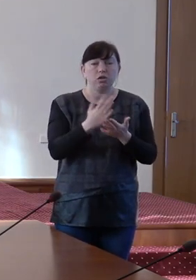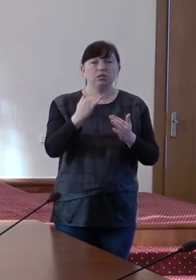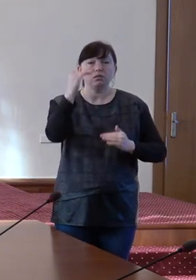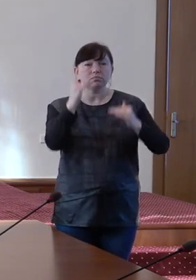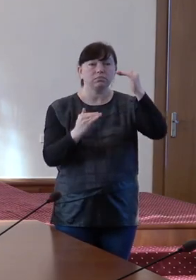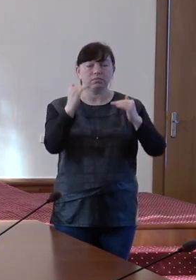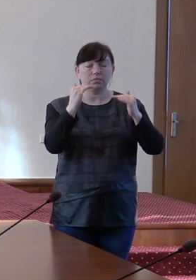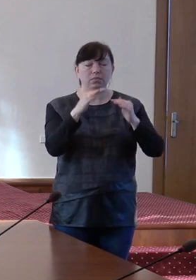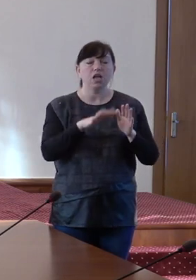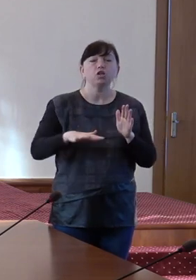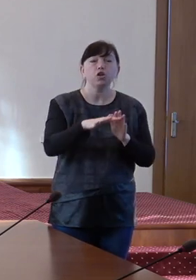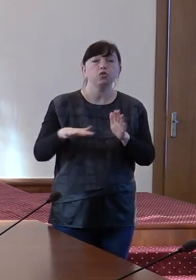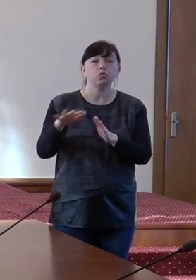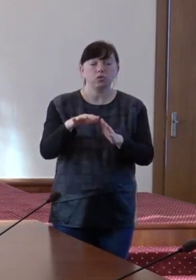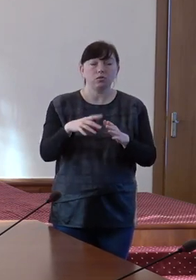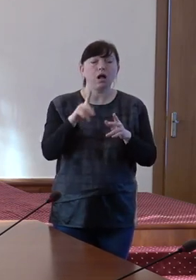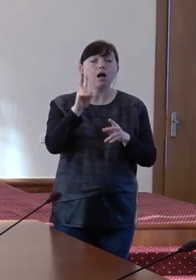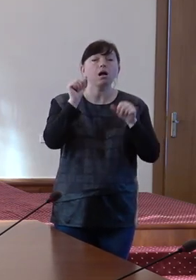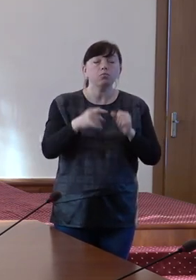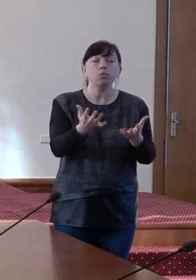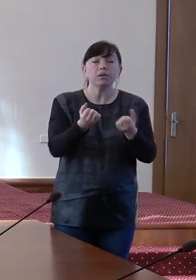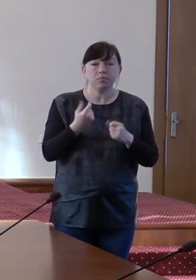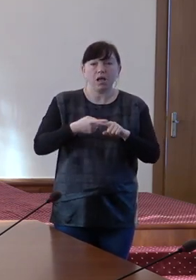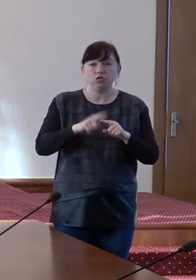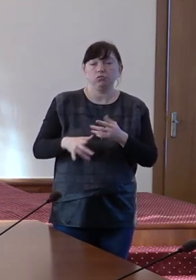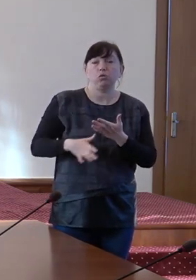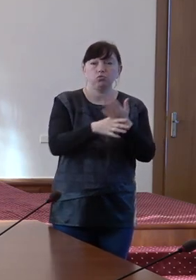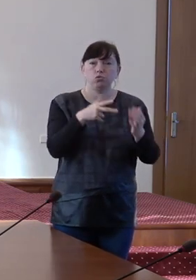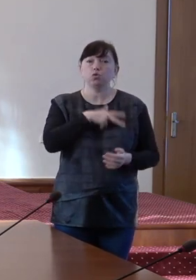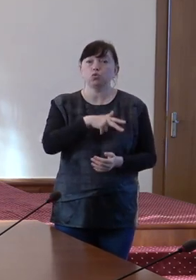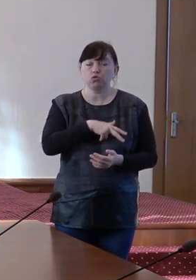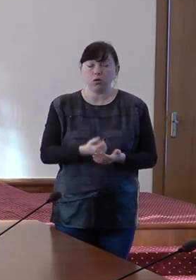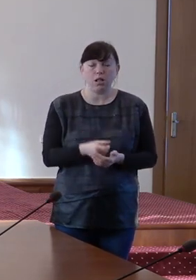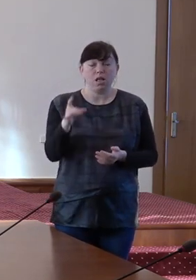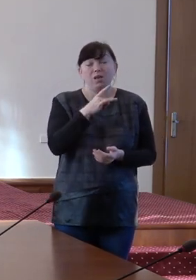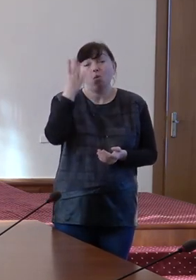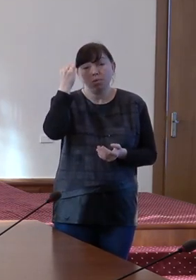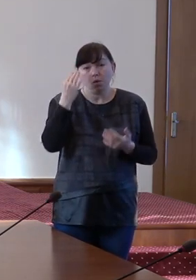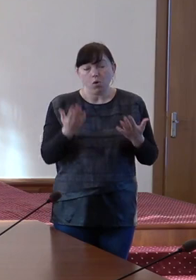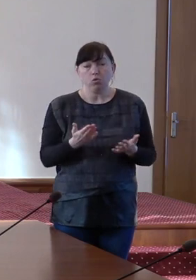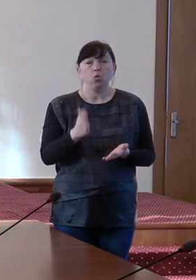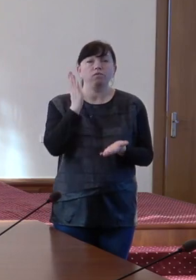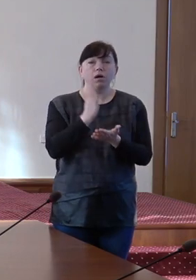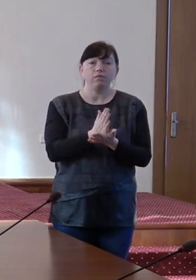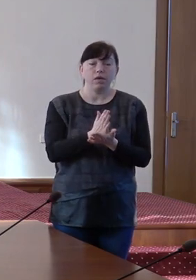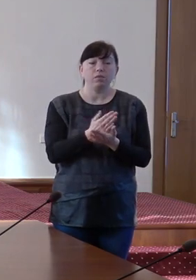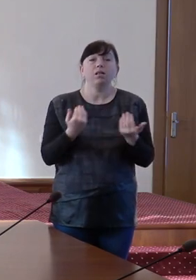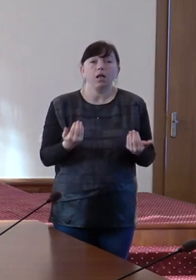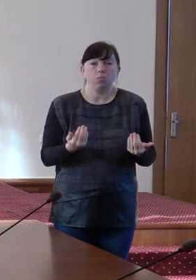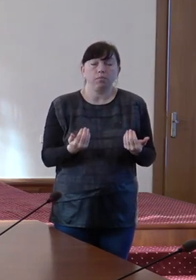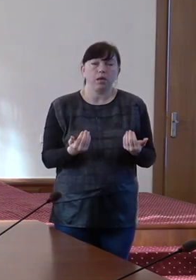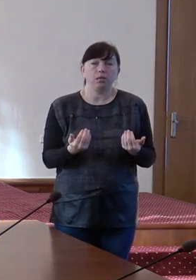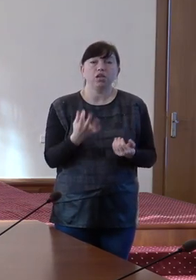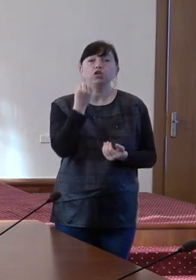territorială de acces la servicii și prestații sociale. În Republica Moldova avem la moment